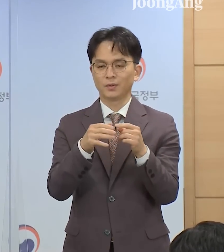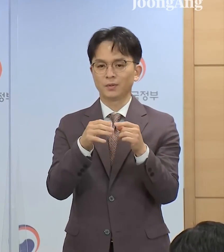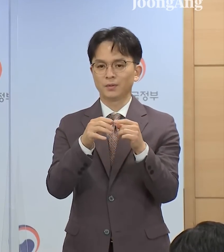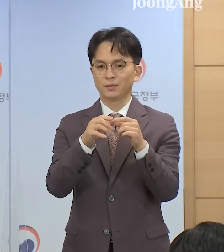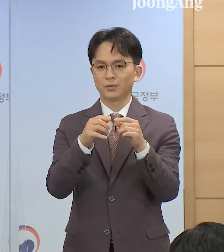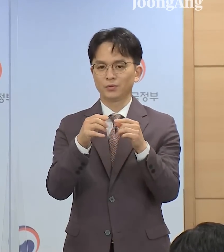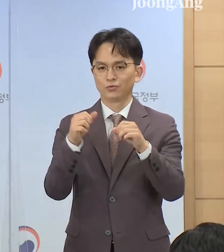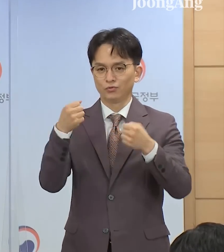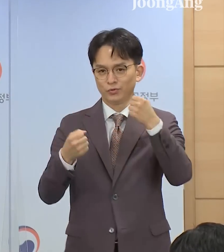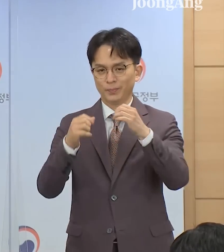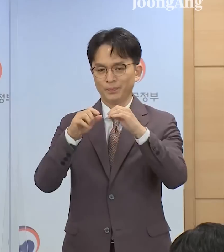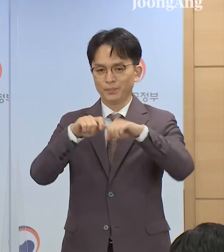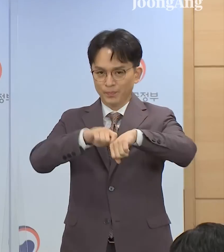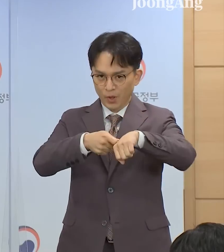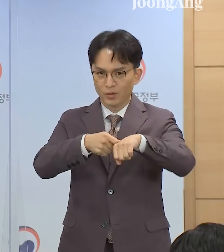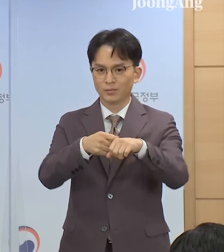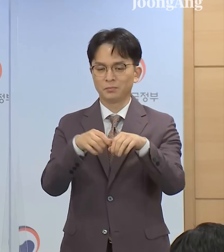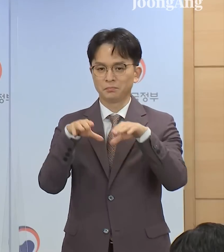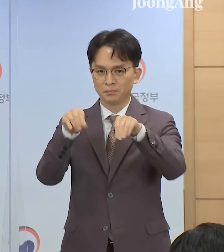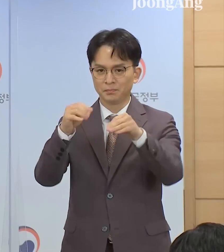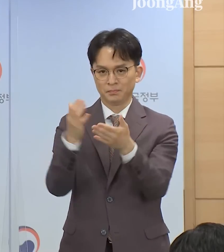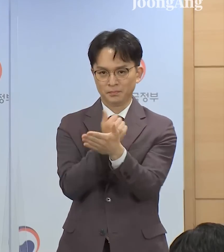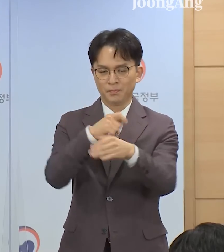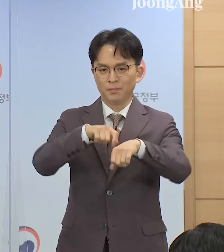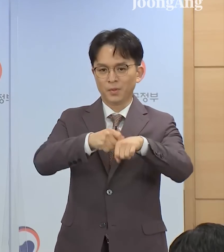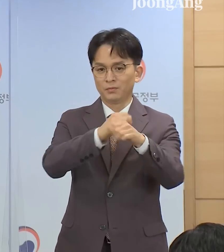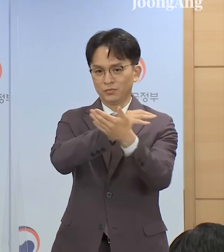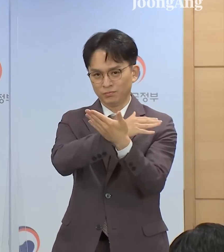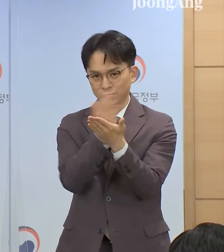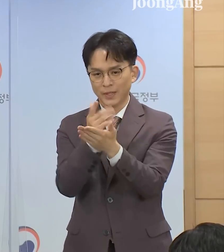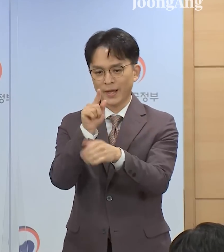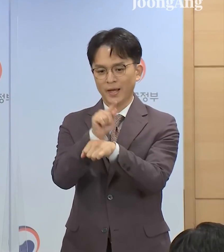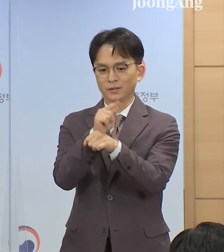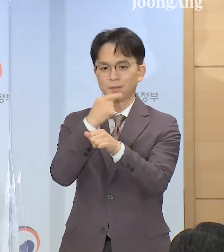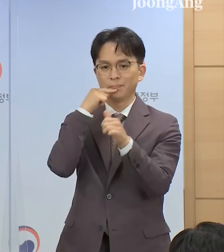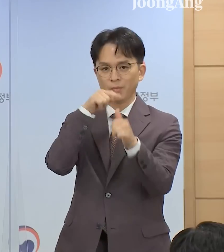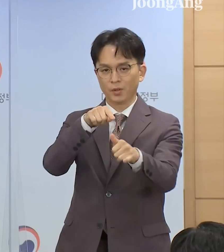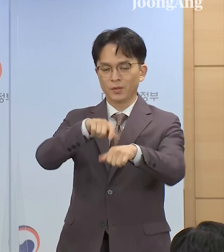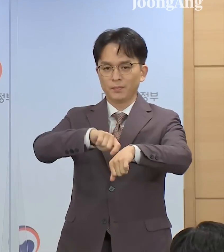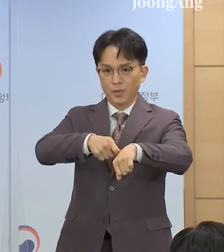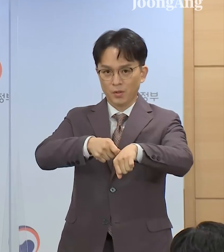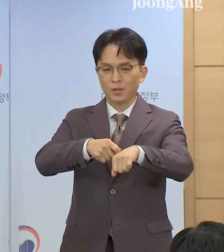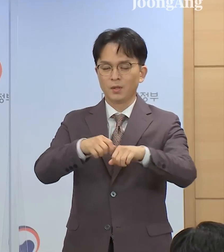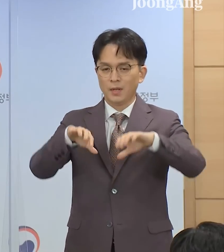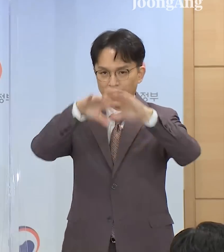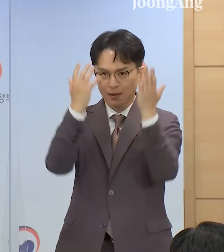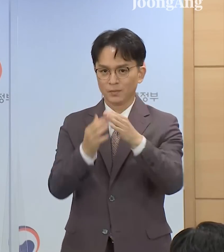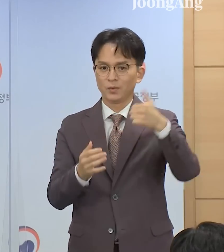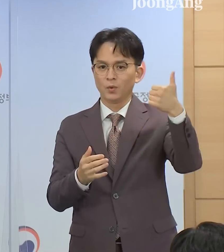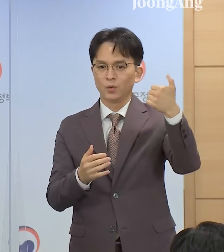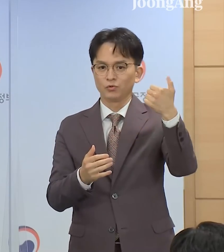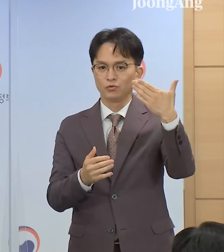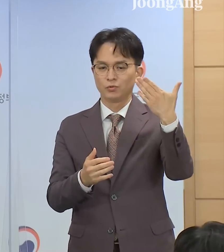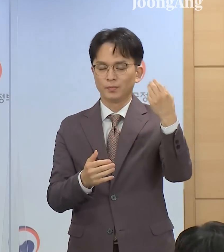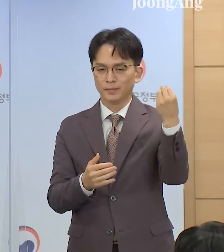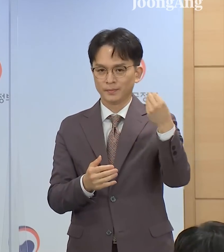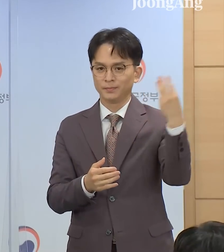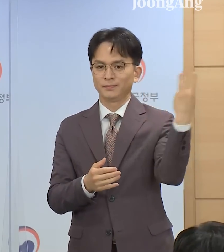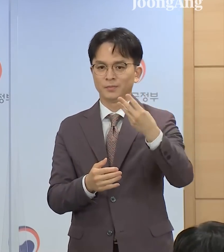운전면허 관련 취소정지, 벌점 등 행정제재자 총 59만 3